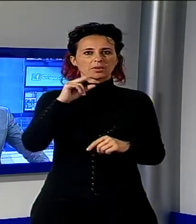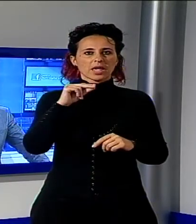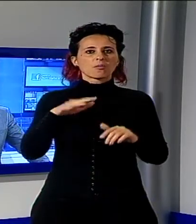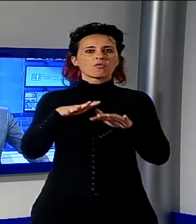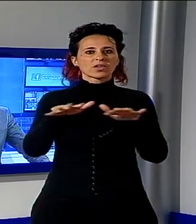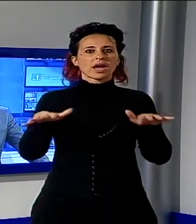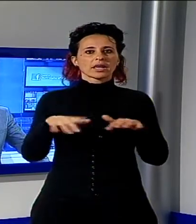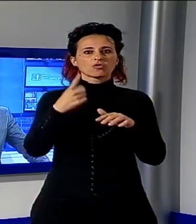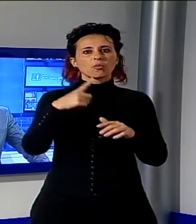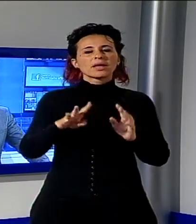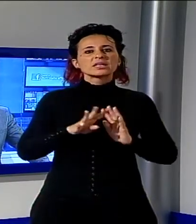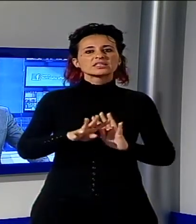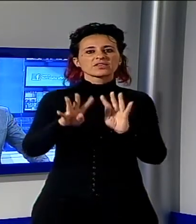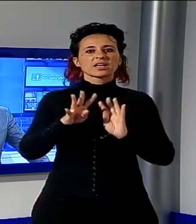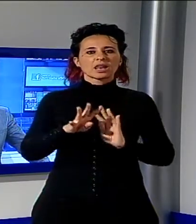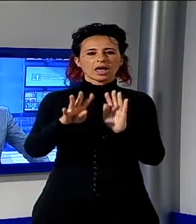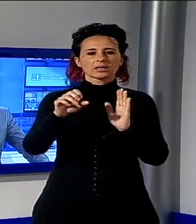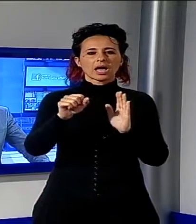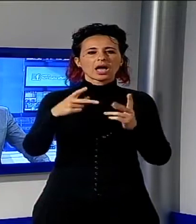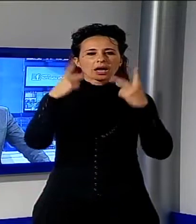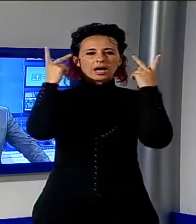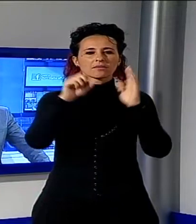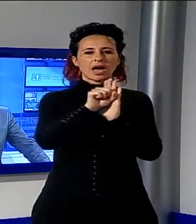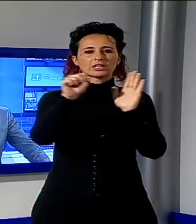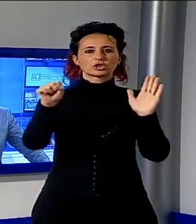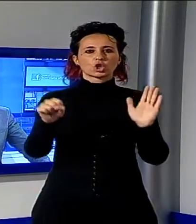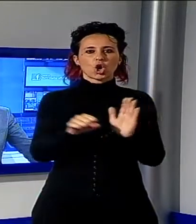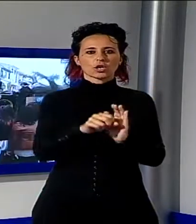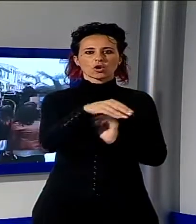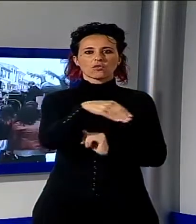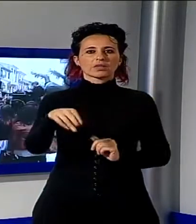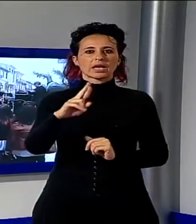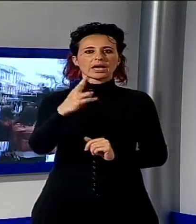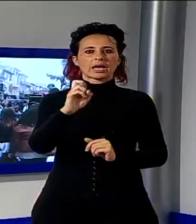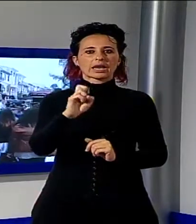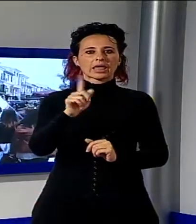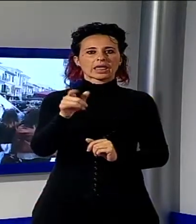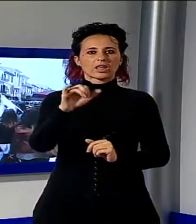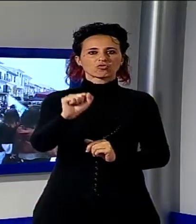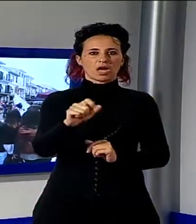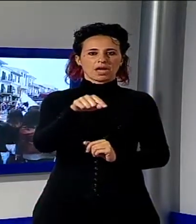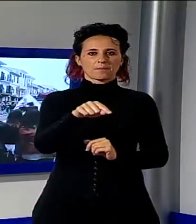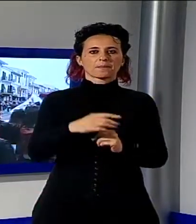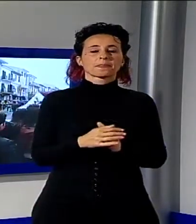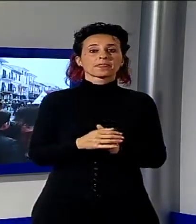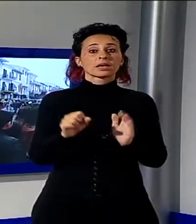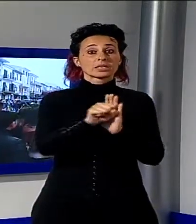rievocativa del vecchio carnevale in Viareggia. La storia del carnevale di Viareggio non raccontata ma